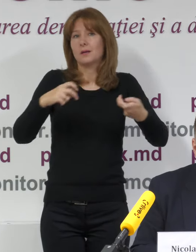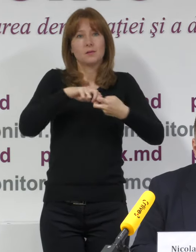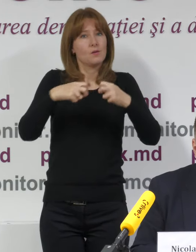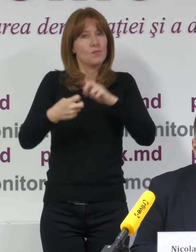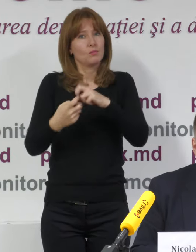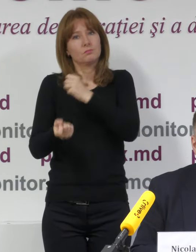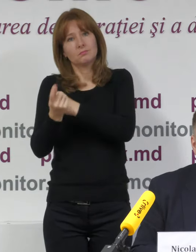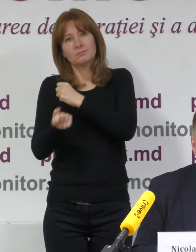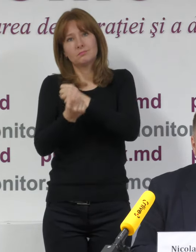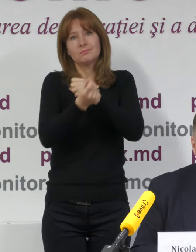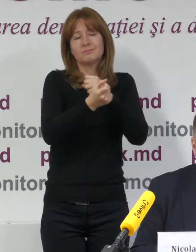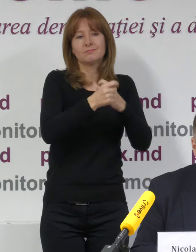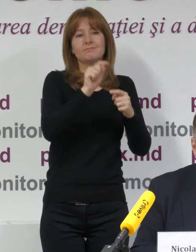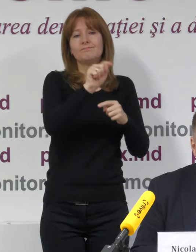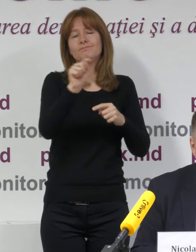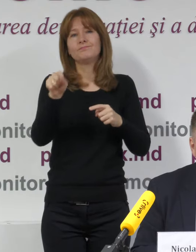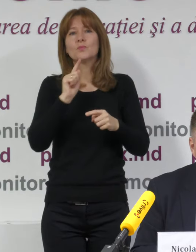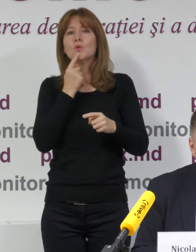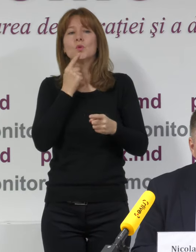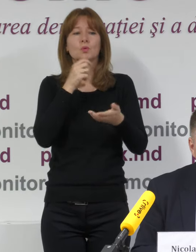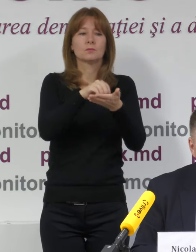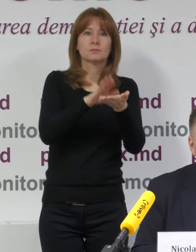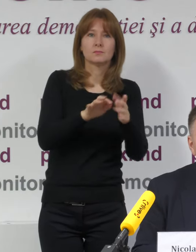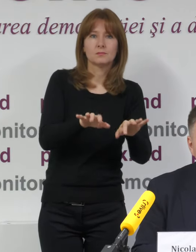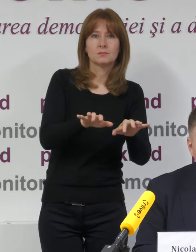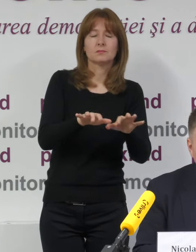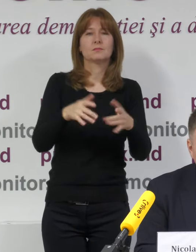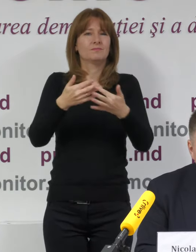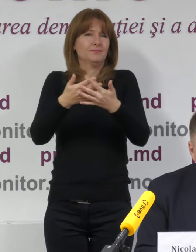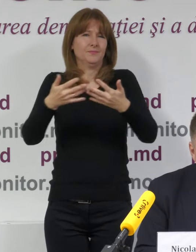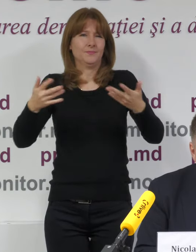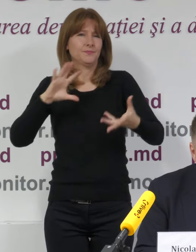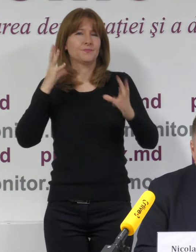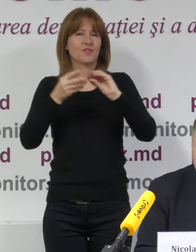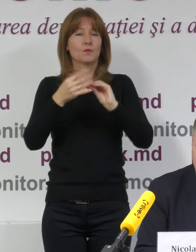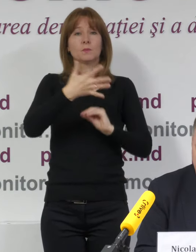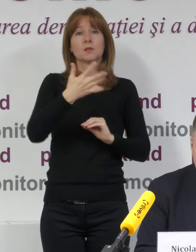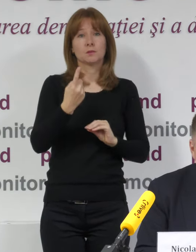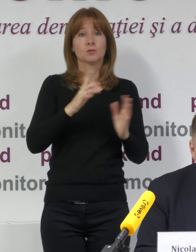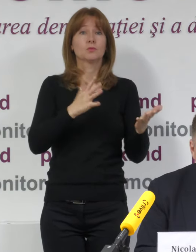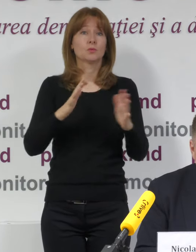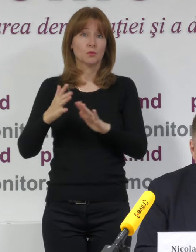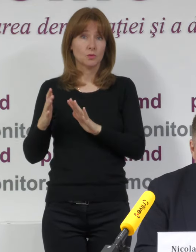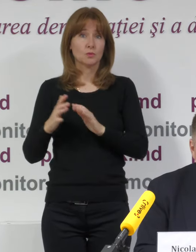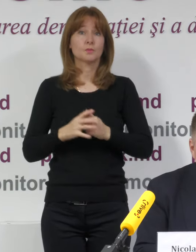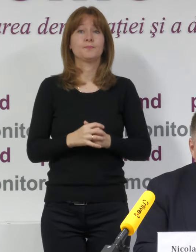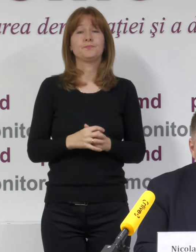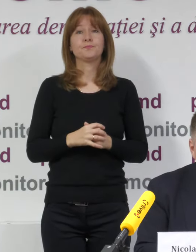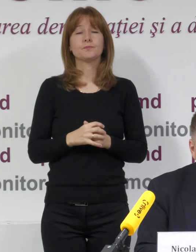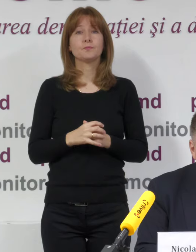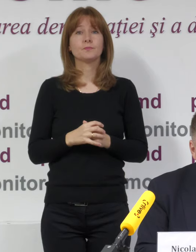erori tehnice sau probleme de înscriere a legătorilor, deci 51 de cazuri, după cum spuneam, doar câteva să menționez așa